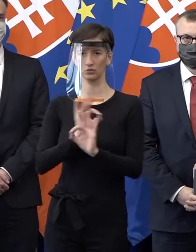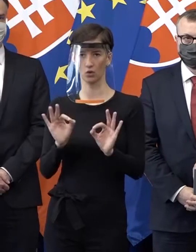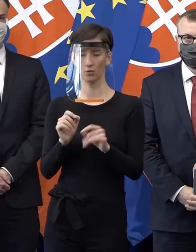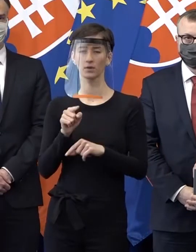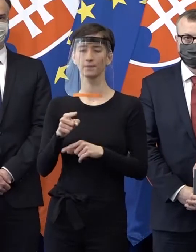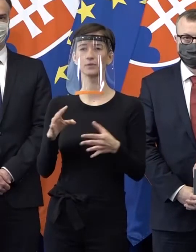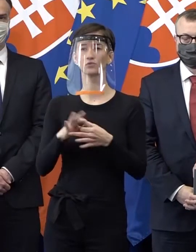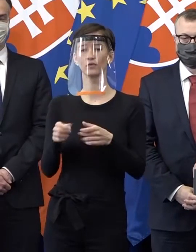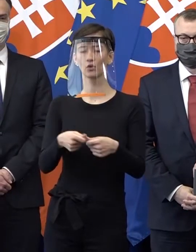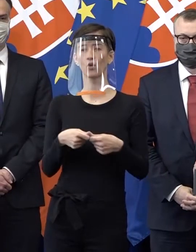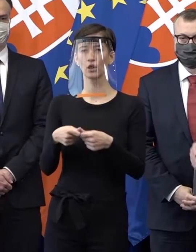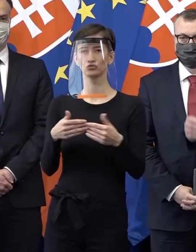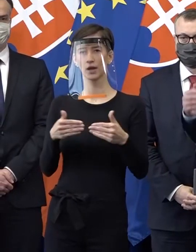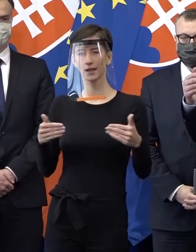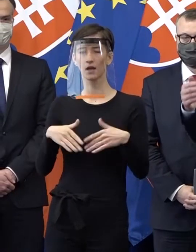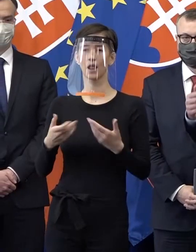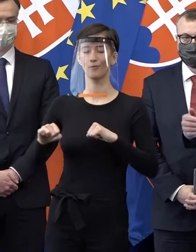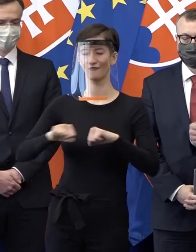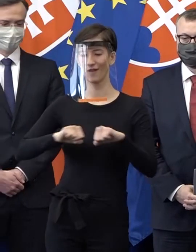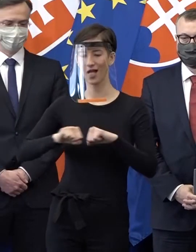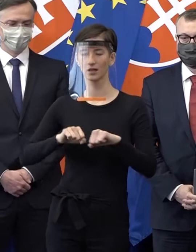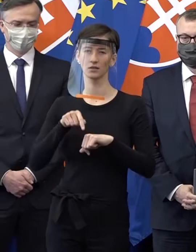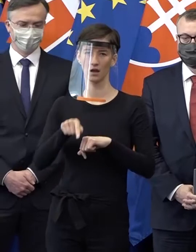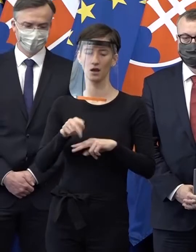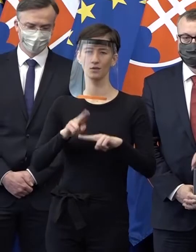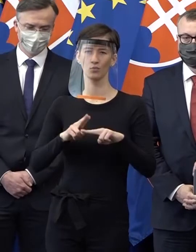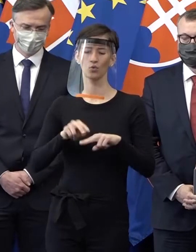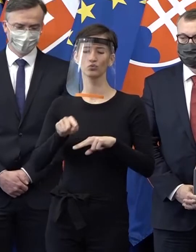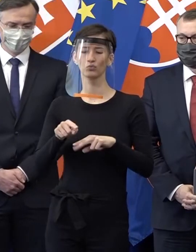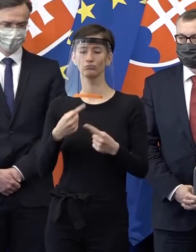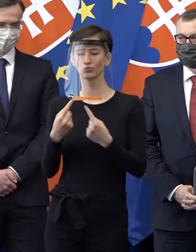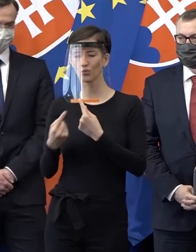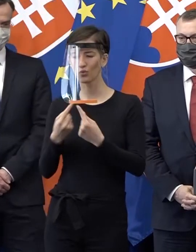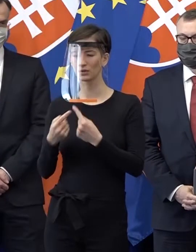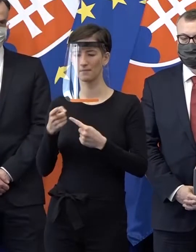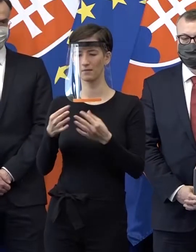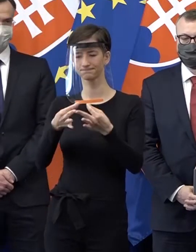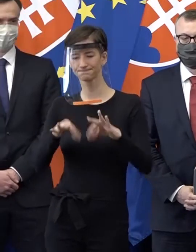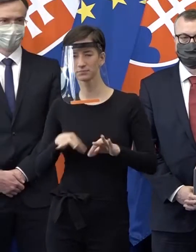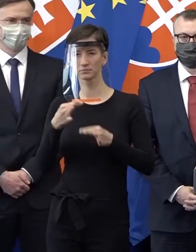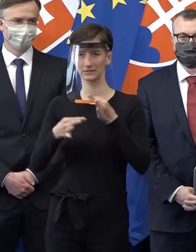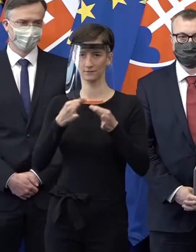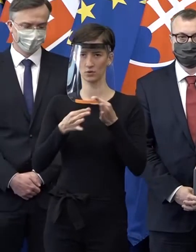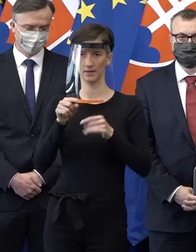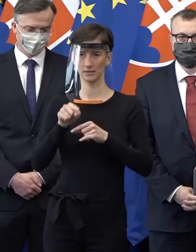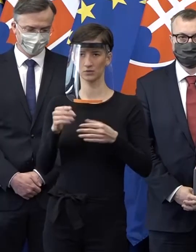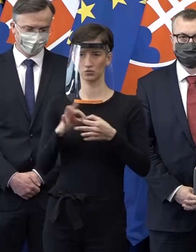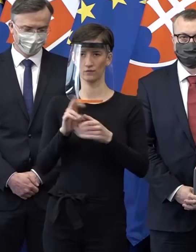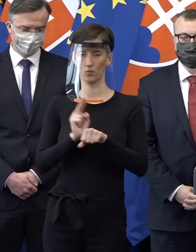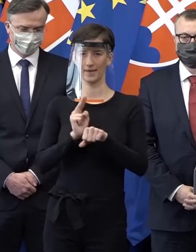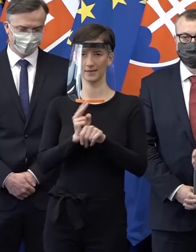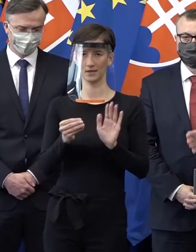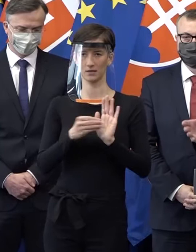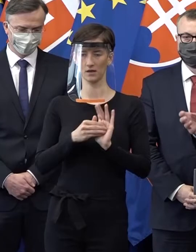kolečnej rade, respektíve na vláde, potom sa už dohodne podrobnejšie vyhotovenie. Avšak úplne konkrétne